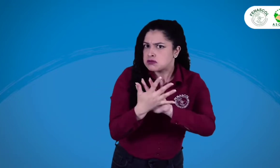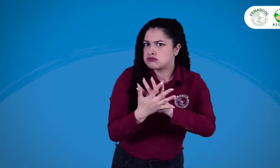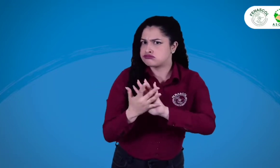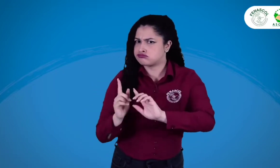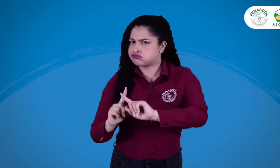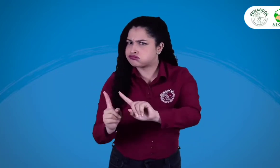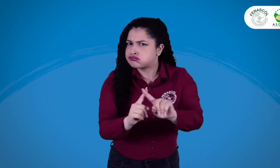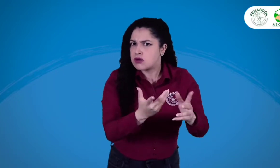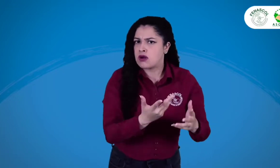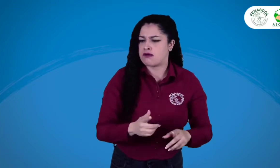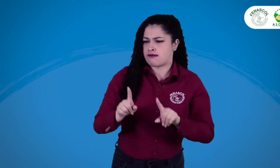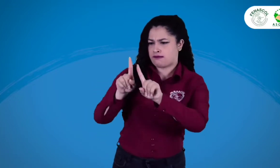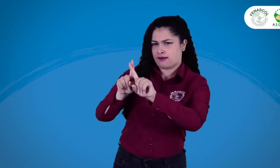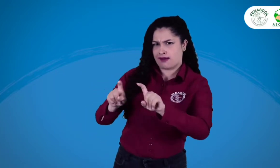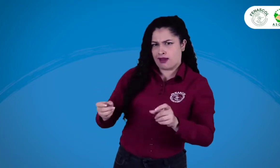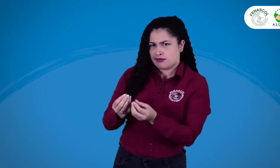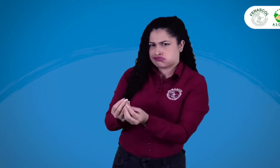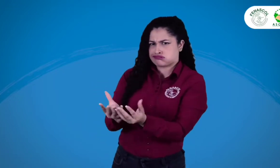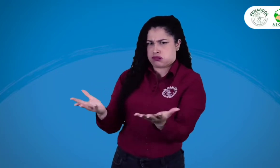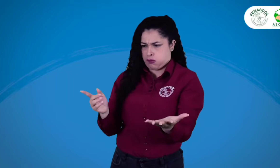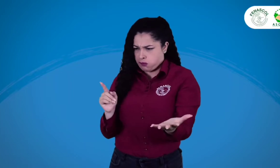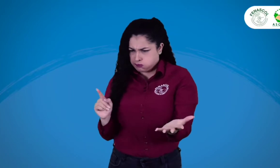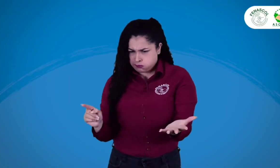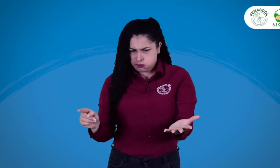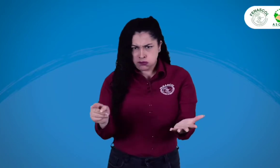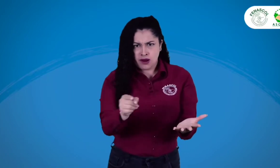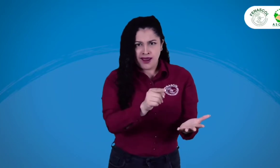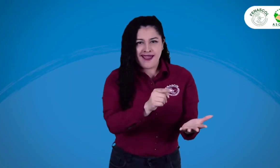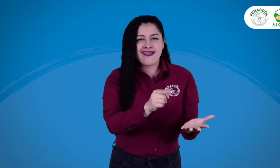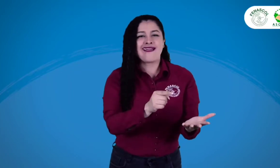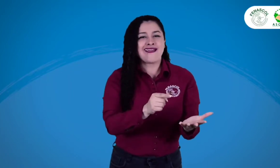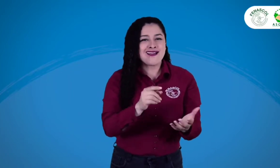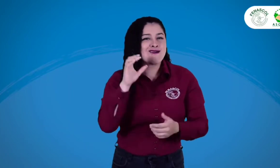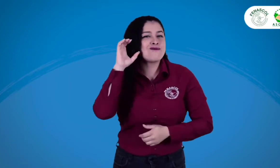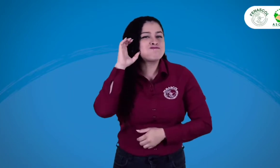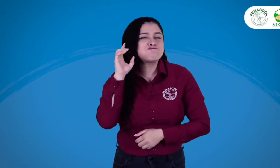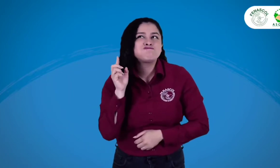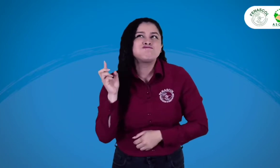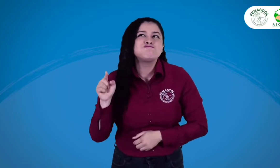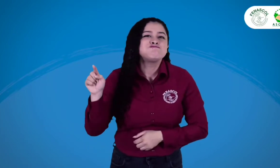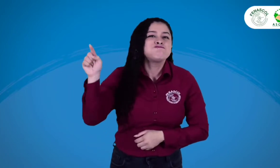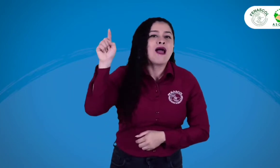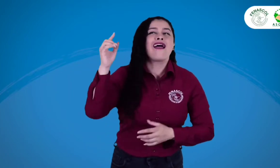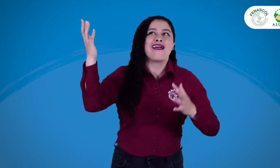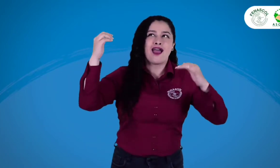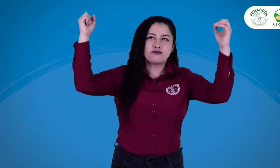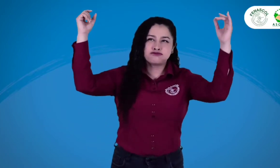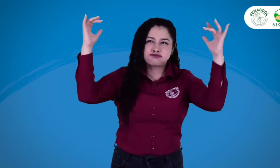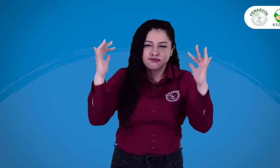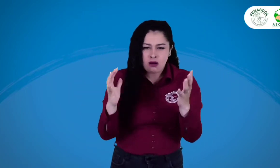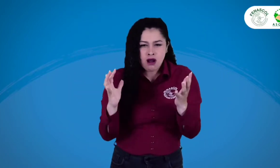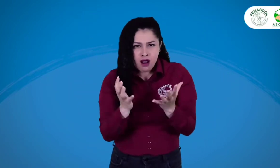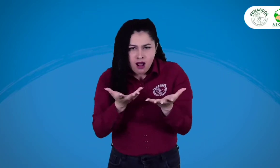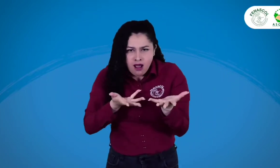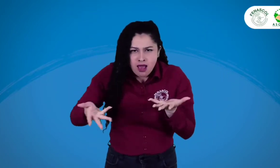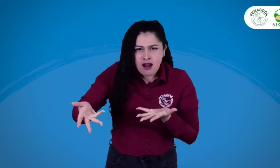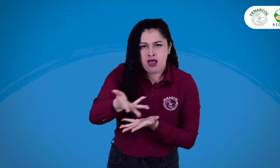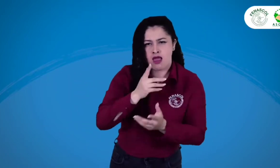culturas, lengua de señas, entre otra variedad de temáticas que nos interesa y nos convoca a dialogar y reflexionar.